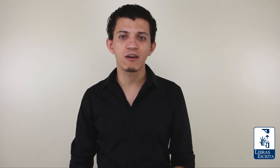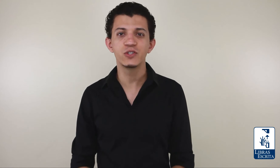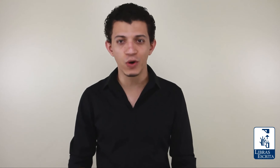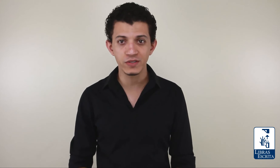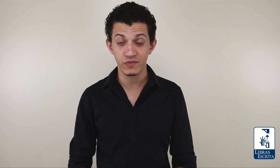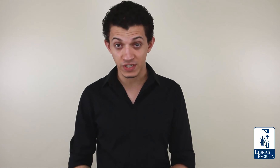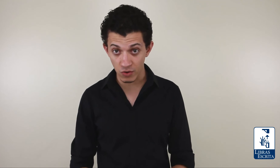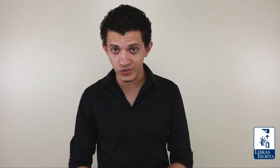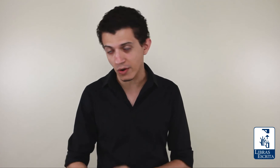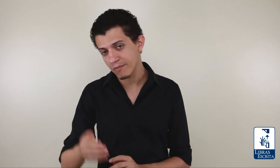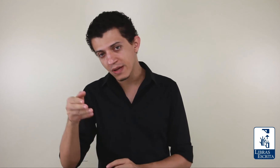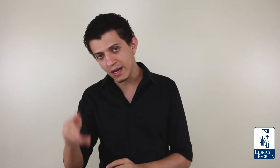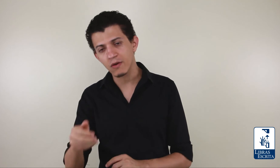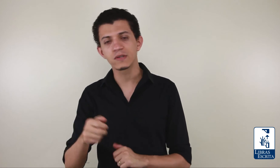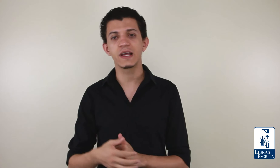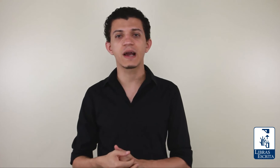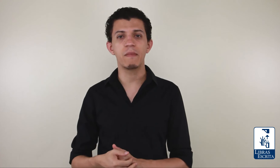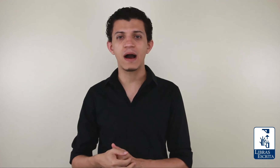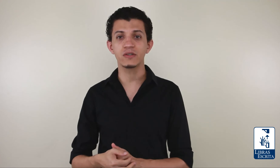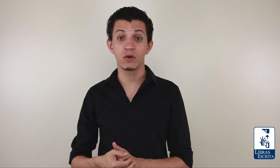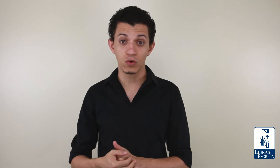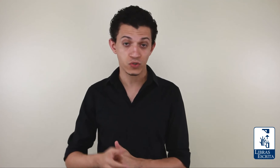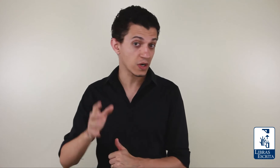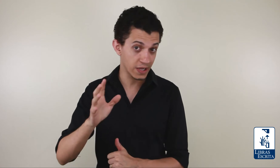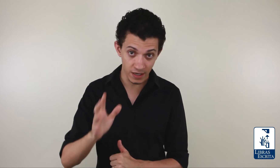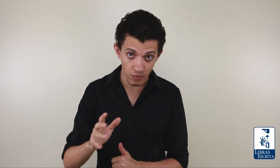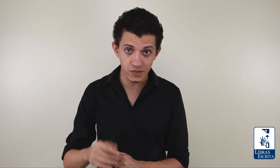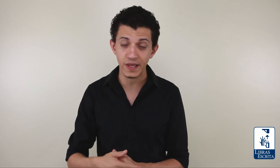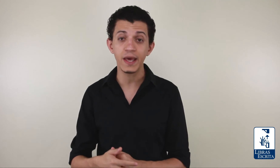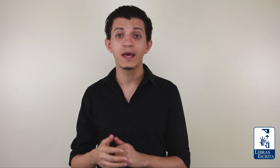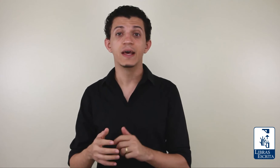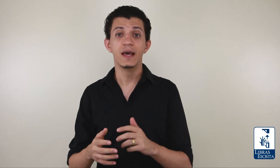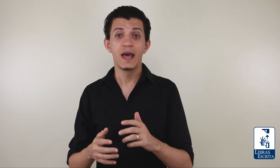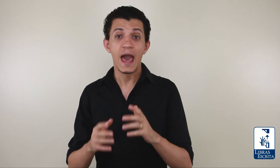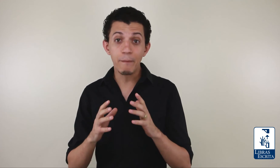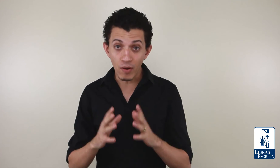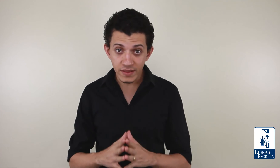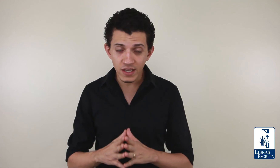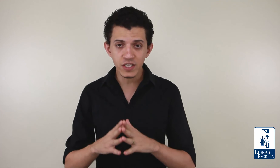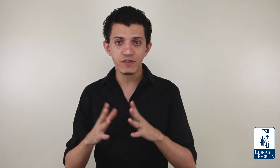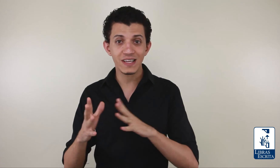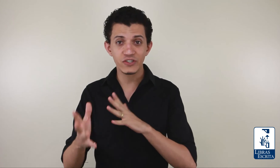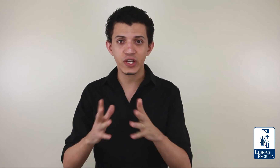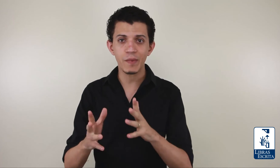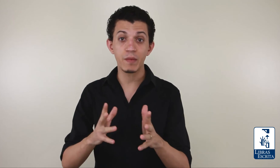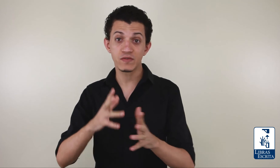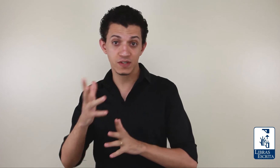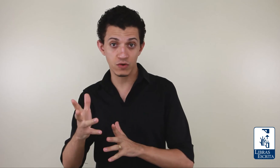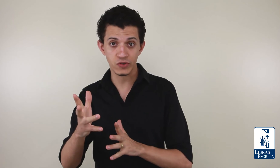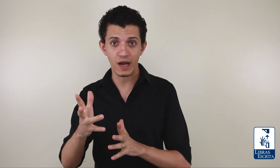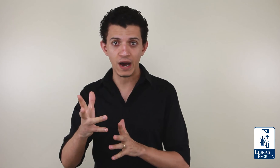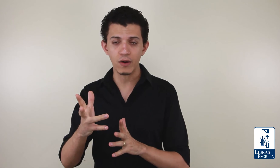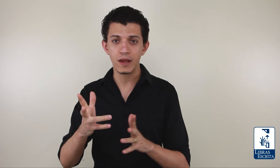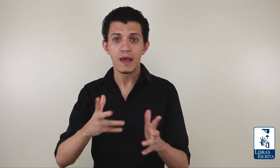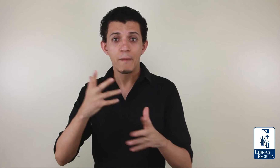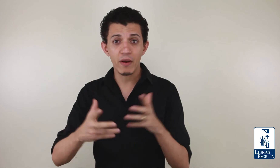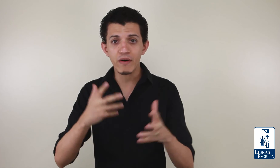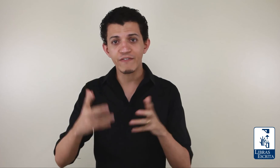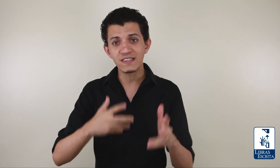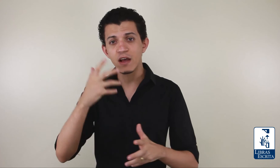aula de hoje. Se você gostou, clique em gostei aqui abaixo. Não gostou, clique em não gostei. É importante que você diga para mim se você gostou da aula, para eu fazer